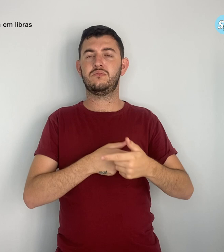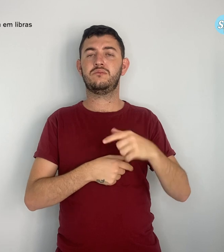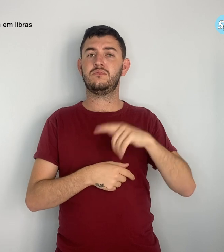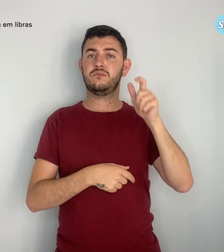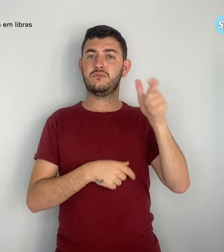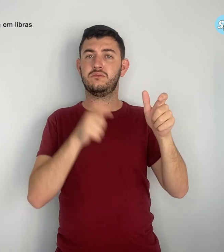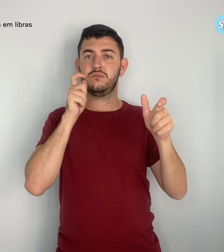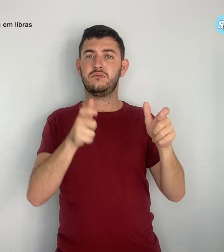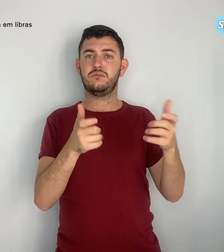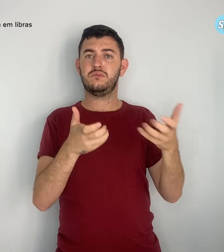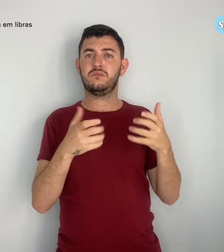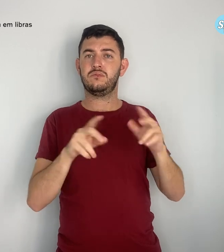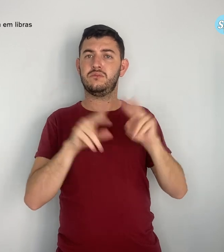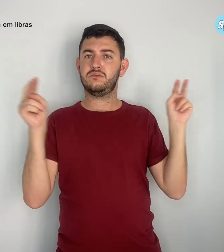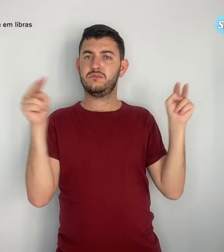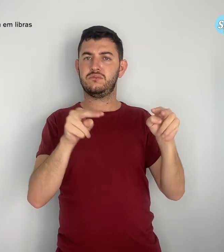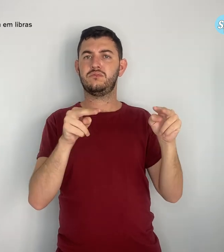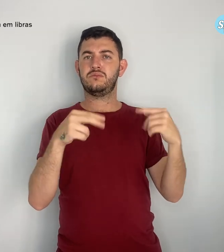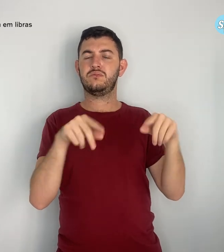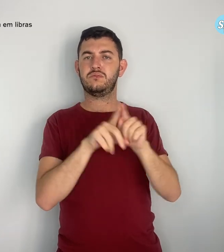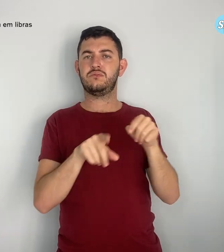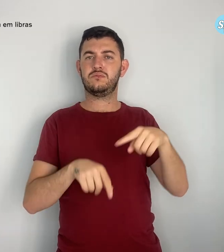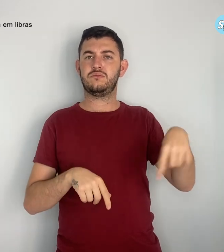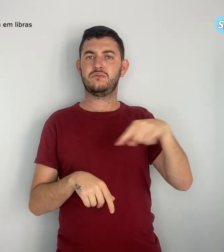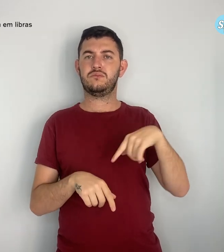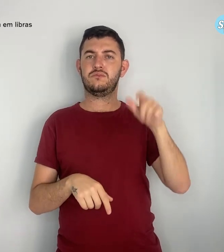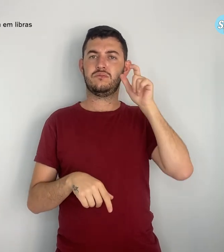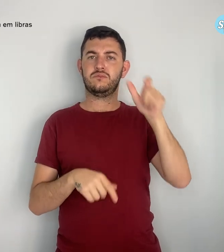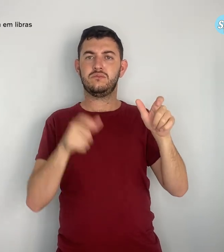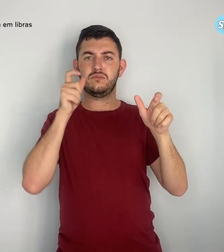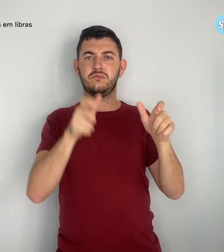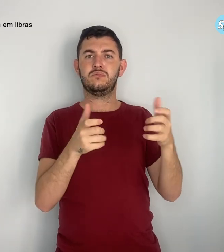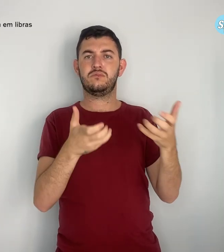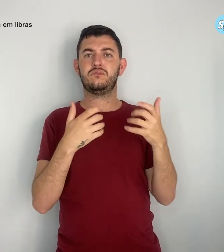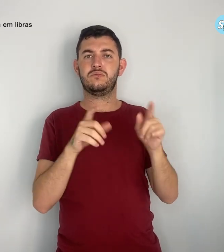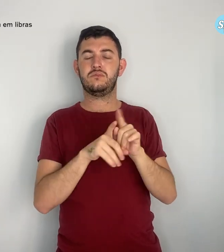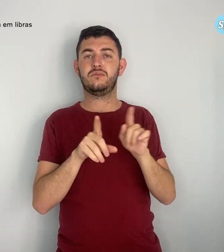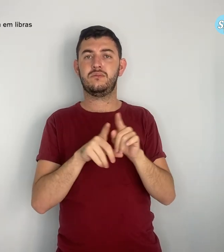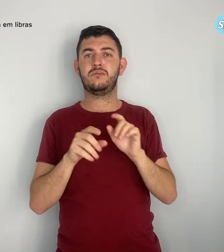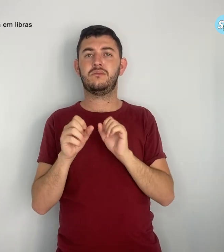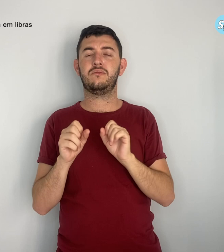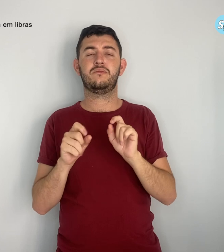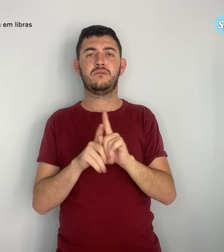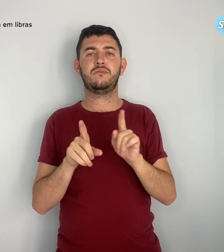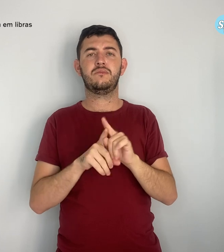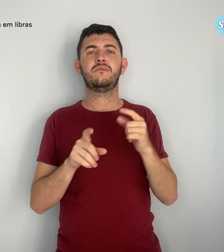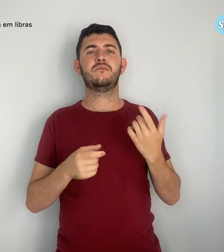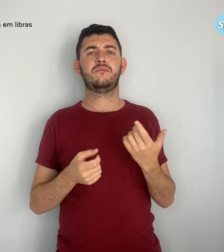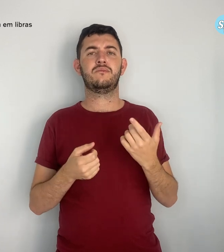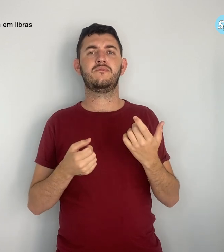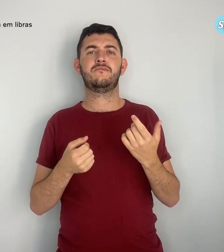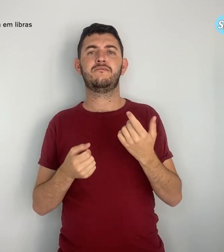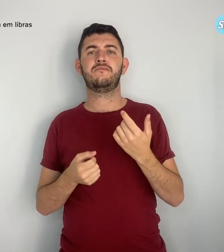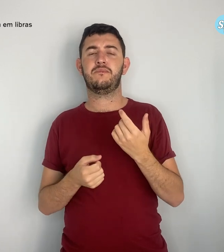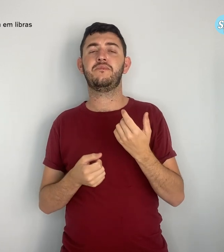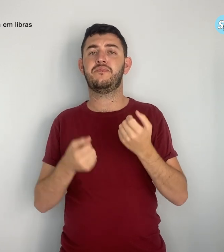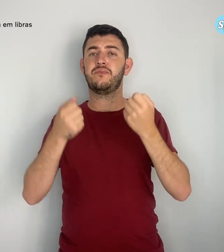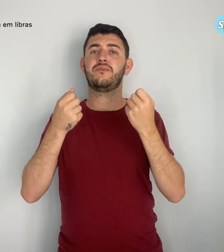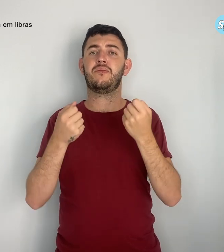ouvidos e também querem ter instrumentos de fala. É preciso lembrar que todas as